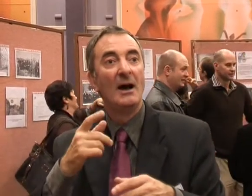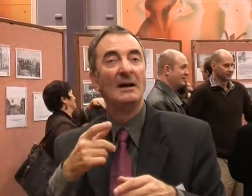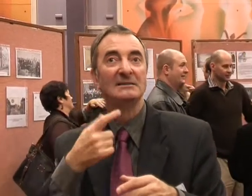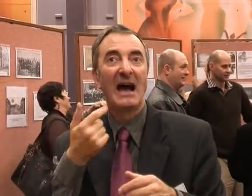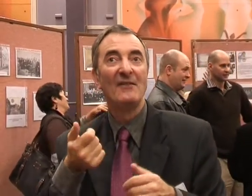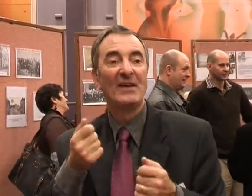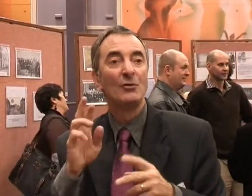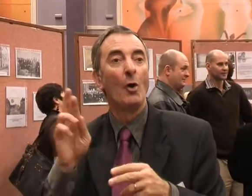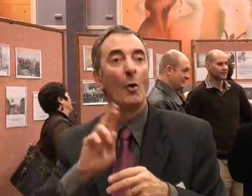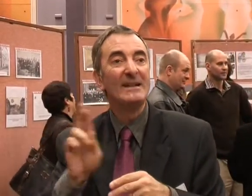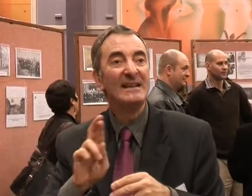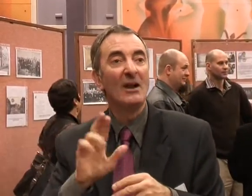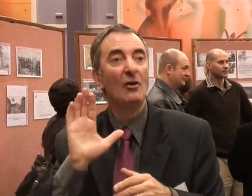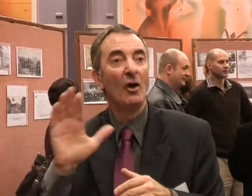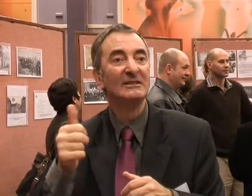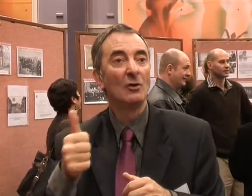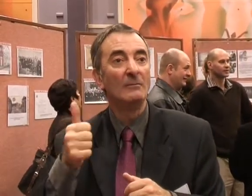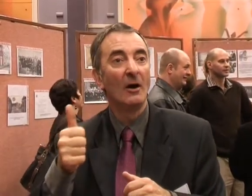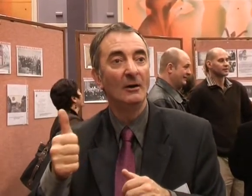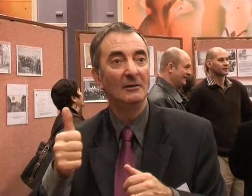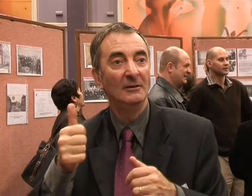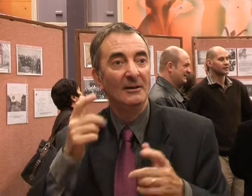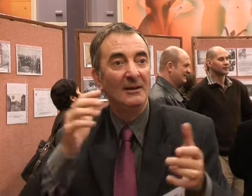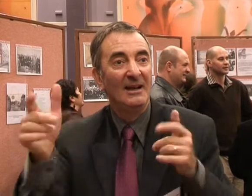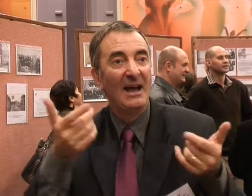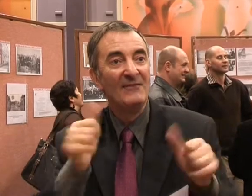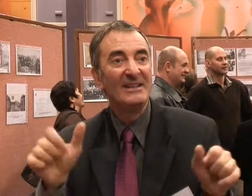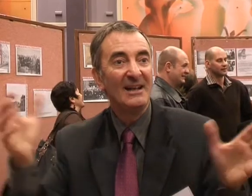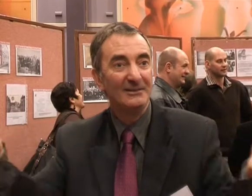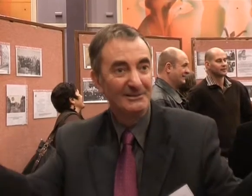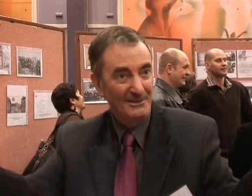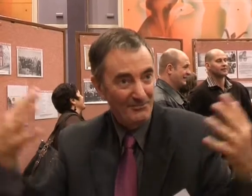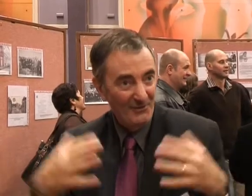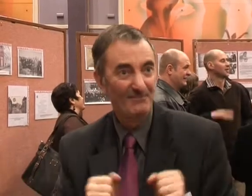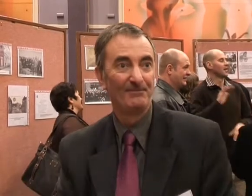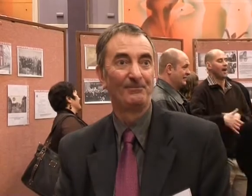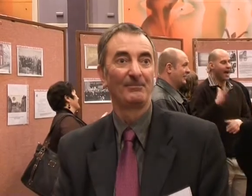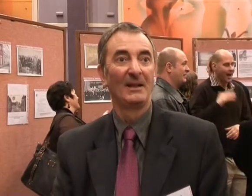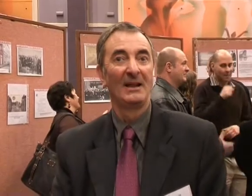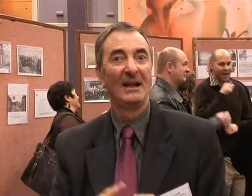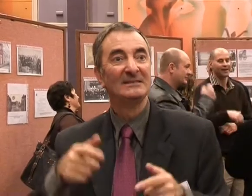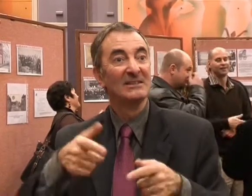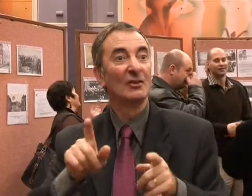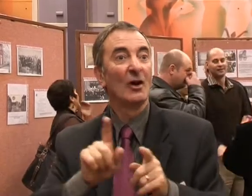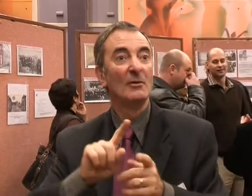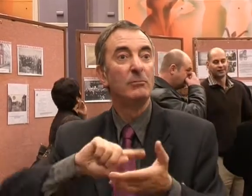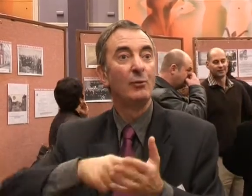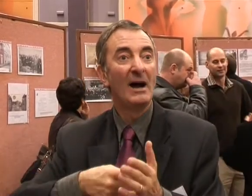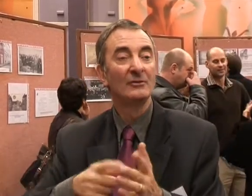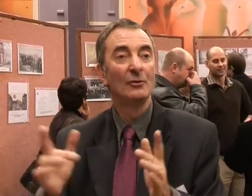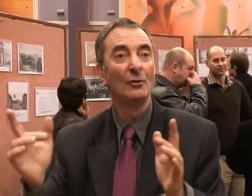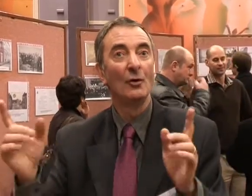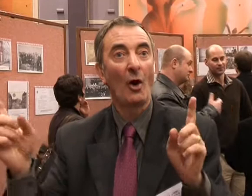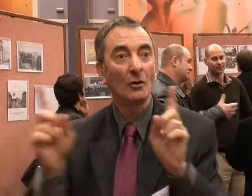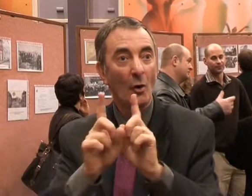sont justement un peu isolés, un peu dispersés, justement, de pouvoir les rassembler ensemble. C'est aussi cette maison des Sourds un peu